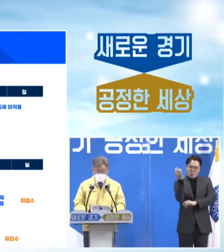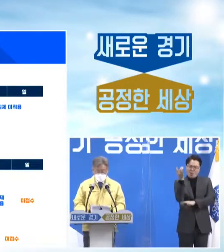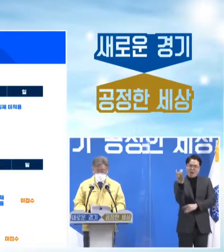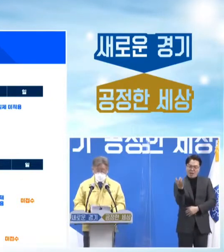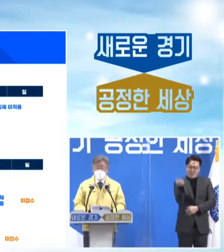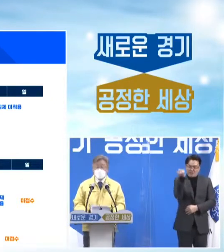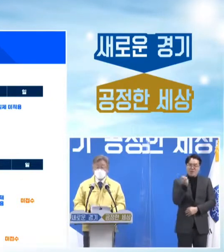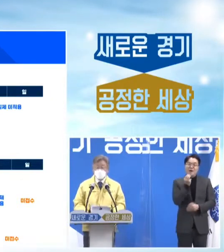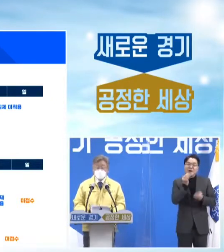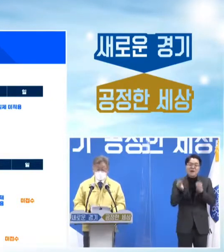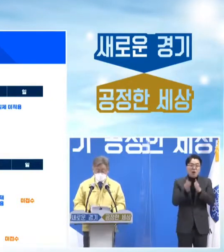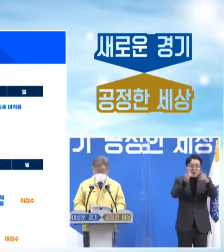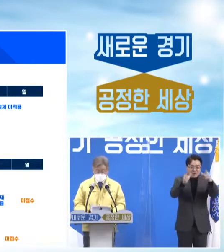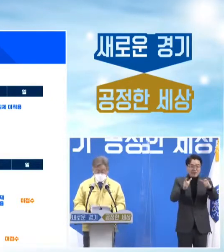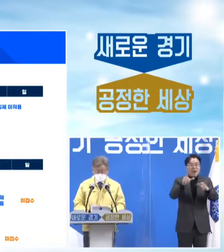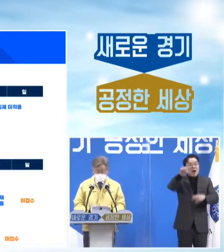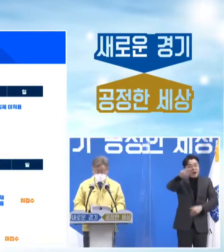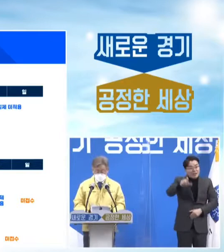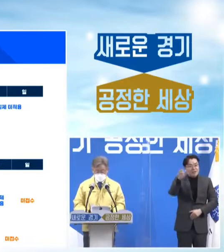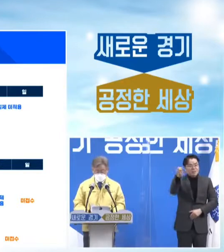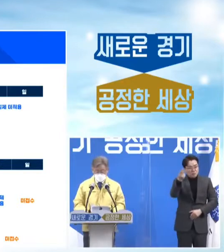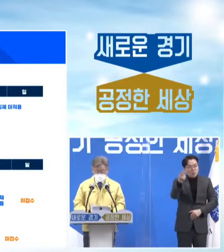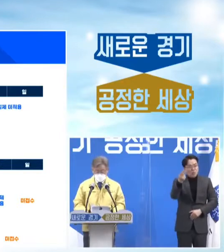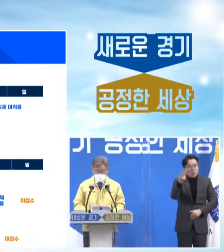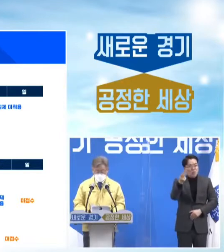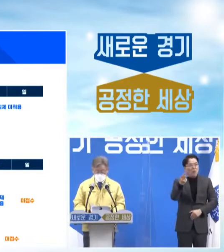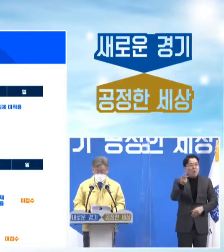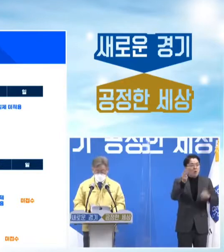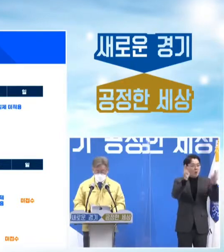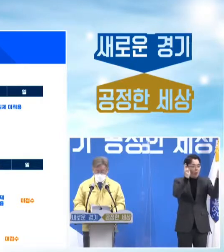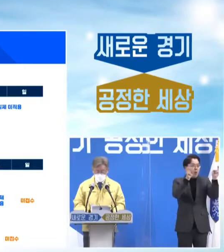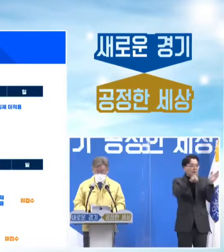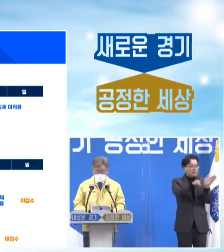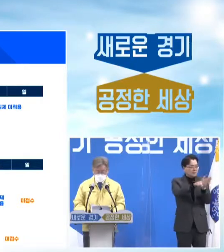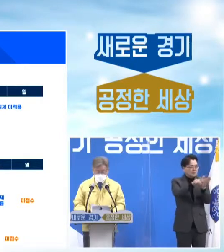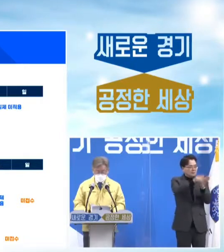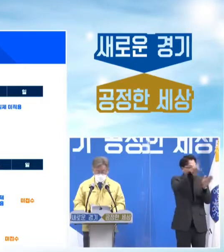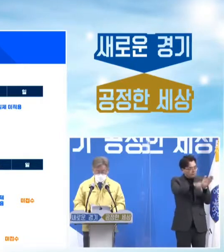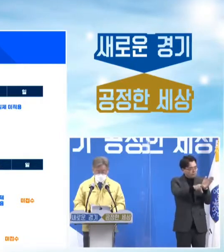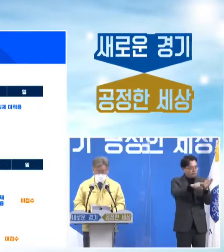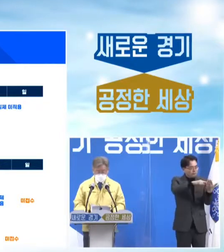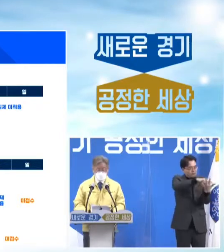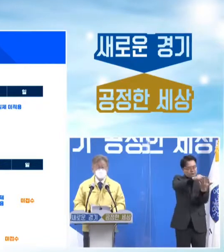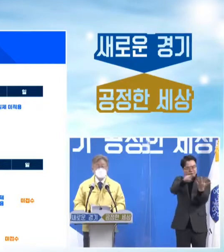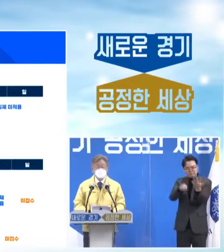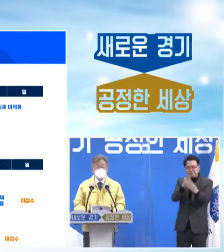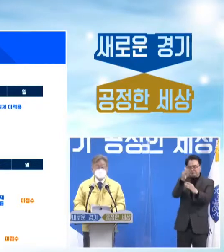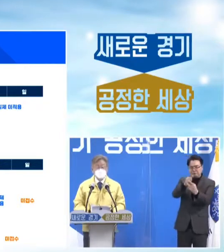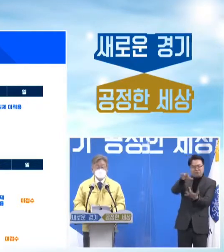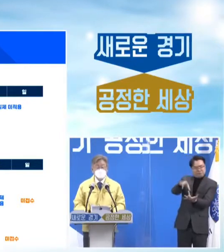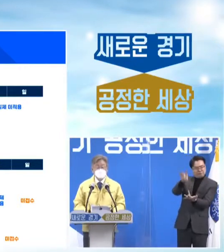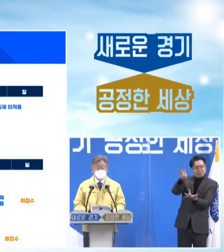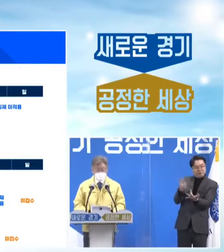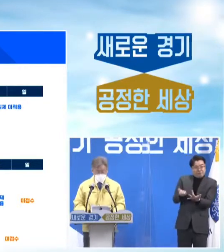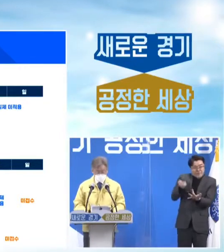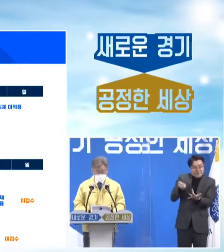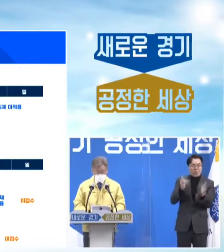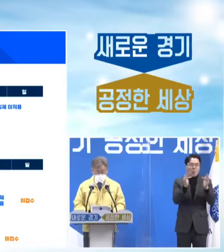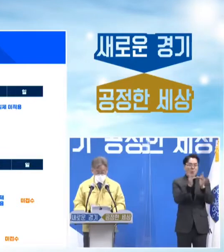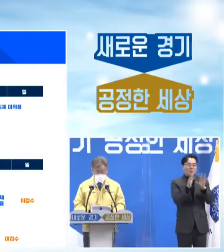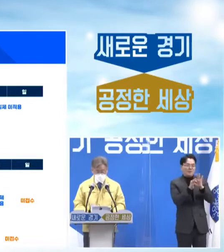경기지역합회 카드나 또는 시중 12개 신용카드사 중 하나를 선택해서 온라인으로